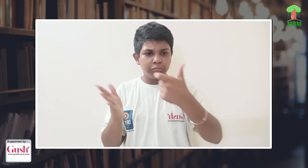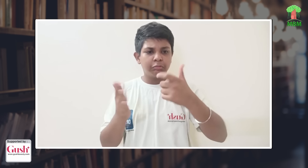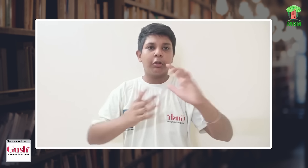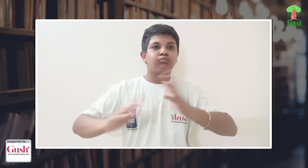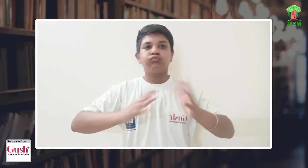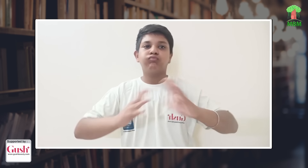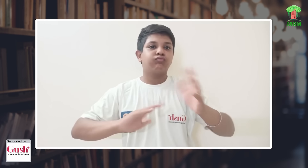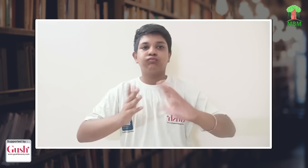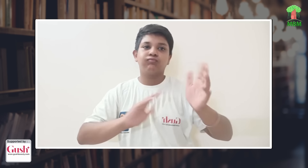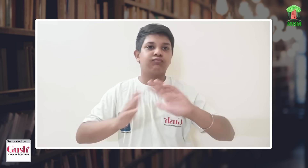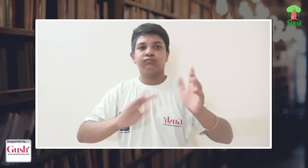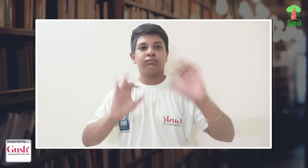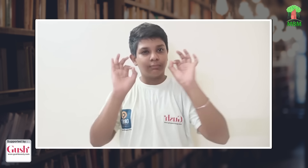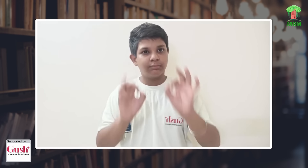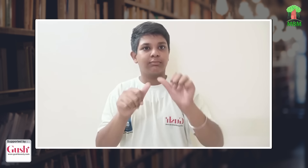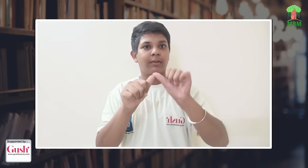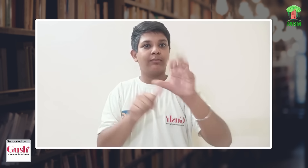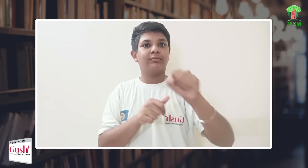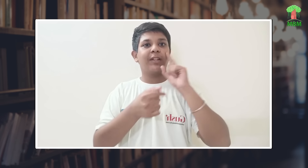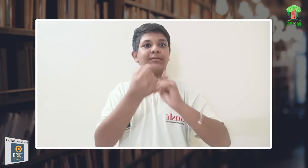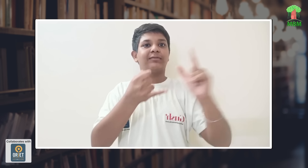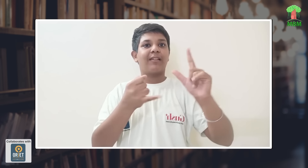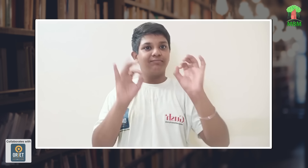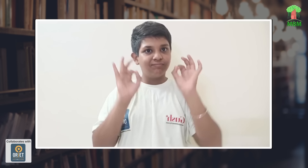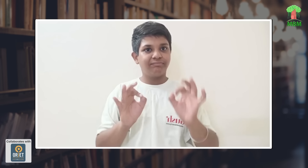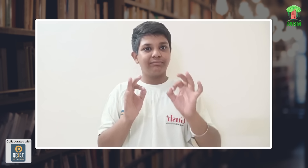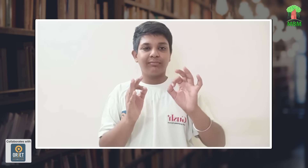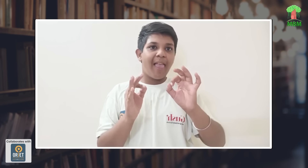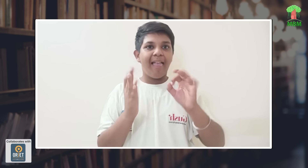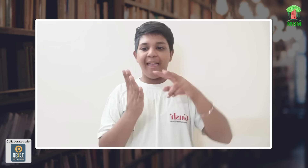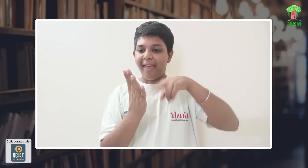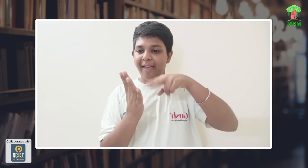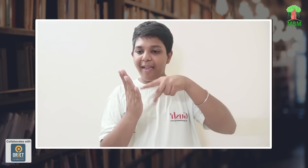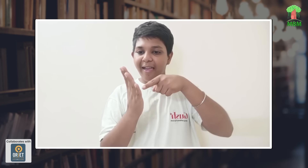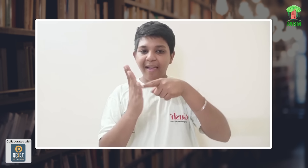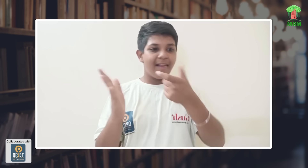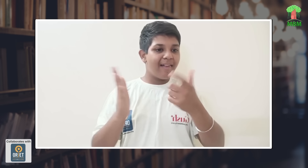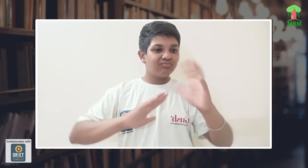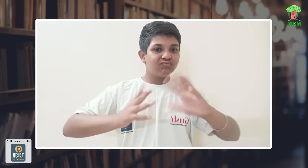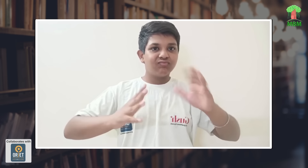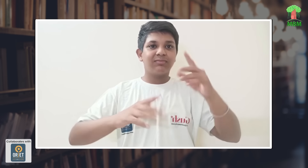QR कोड होता है इसके इंदर सांकेति भाष्टा के माध्यम से सारी चीज़े सिखाई जाती है और उसको पढ़ने में बड़ा आनंद आता है